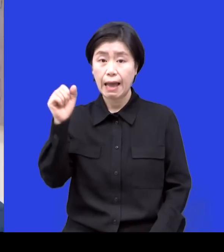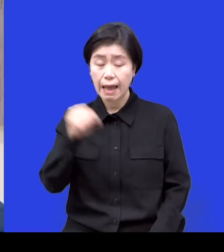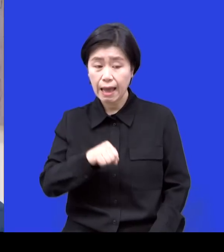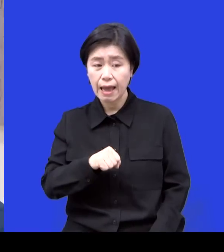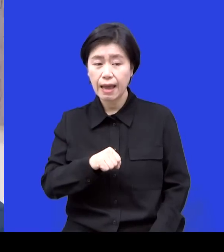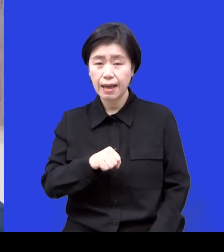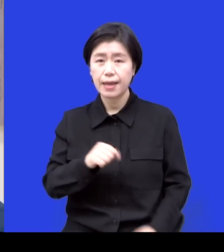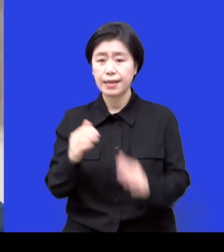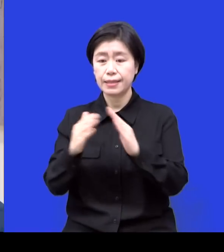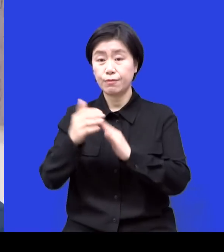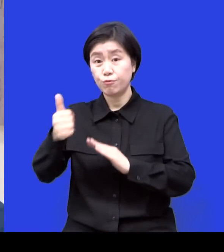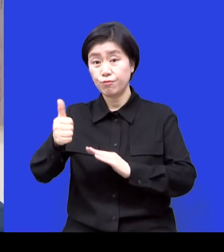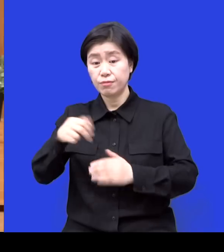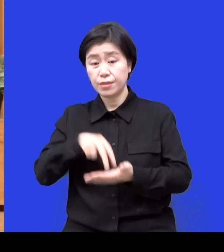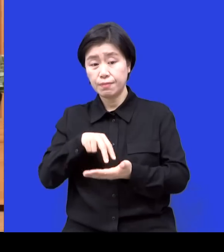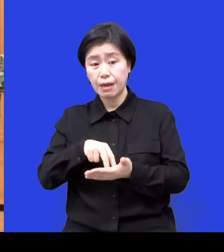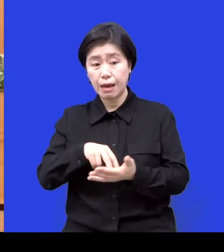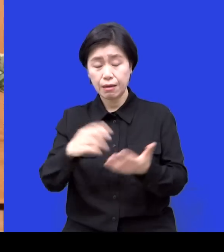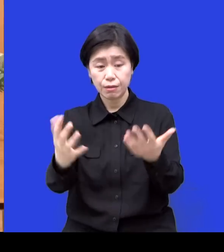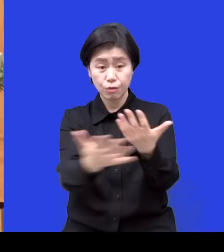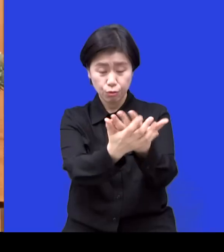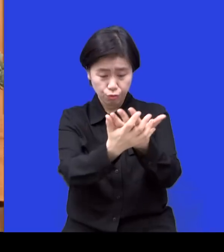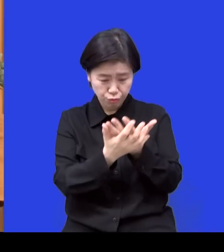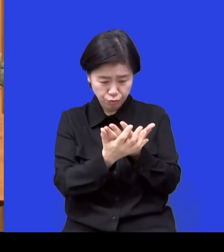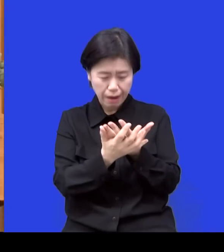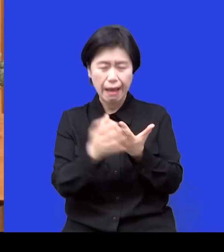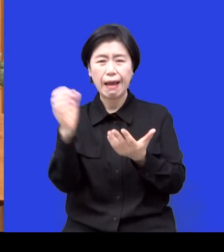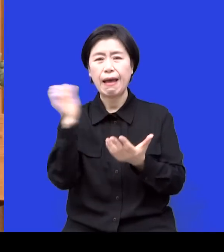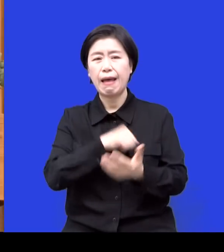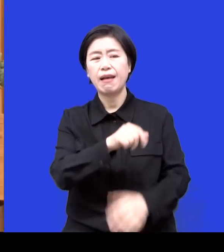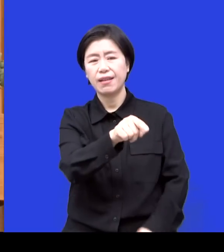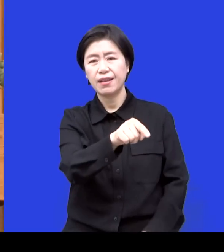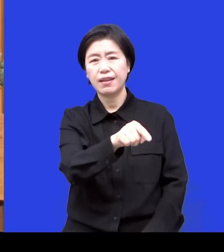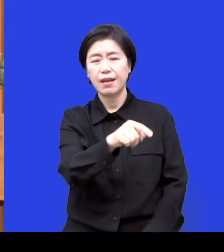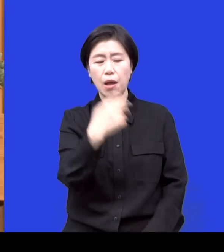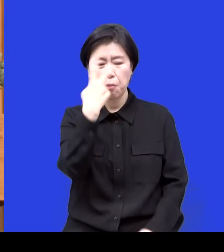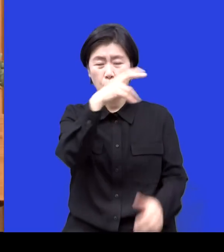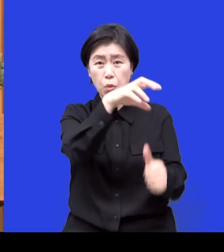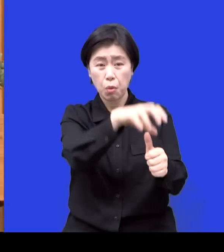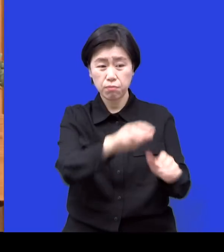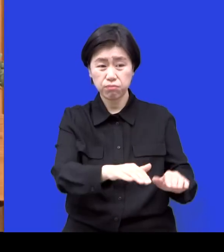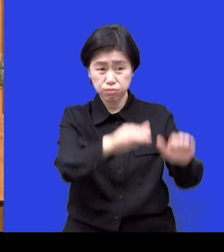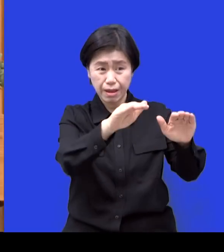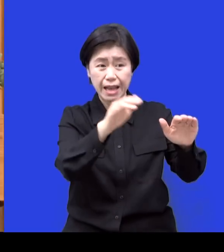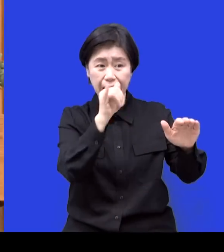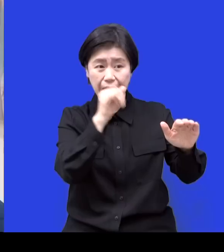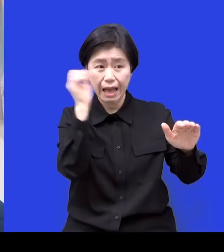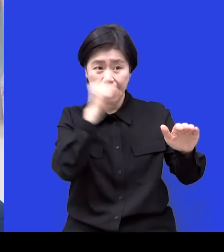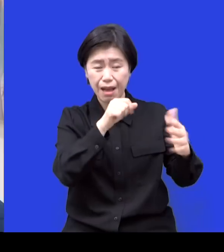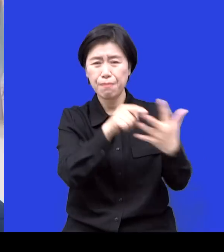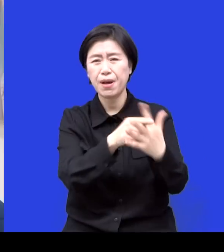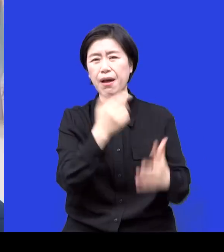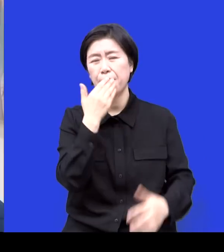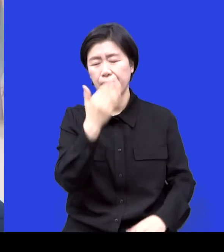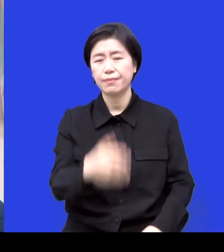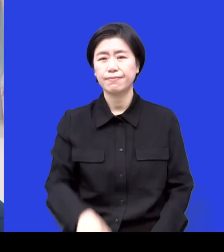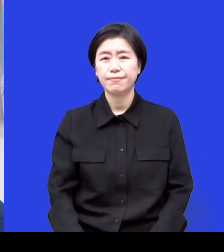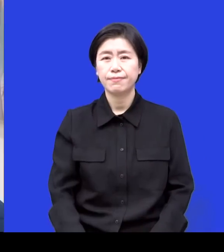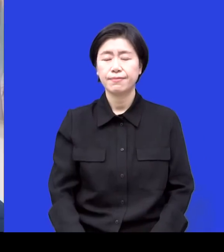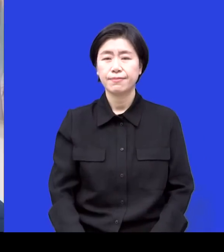이래서는 다 알죠. 그래서 그런 걸 보면 이제 집주들이 함부로 대한다는 거 아니에요. 그런 케이스가 있어서 굉장히